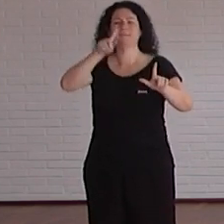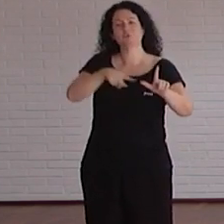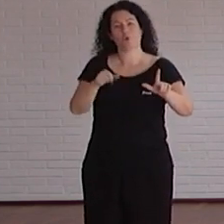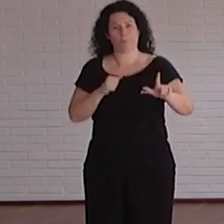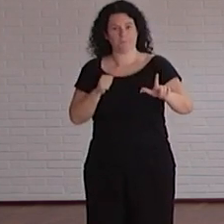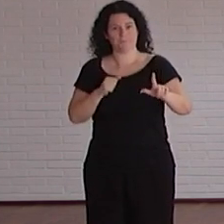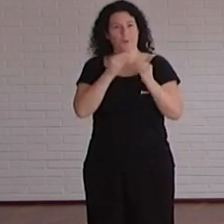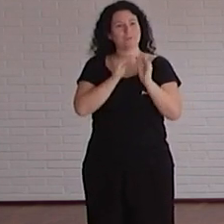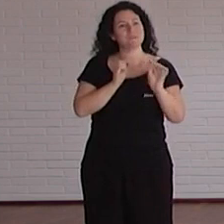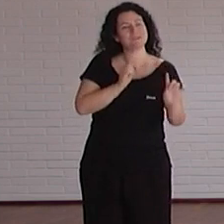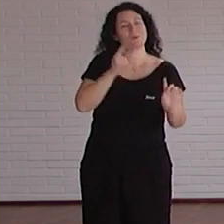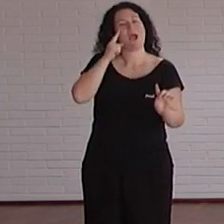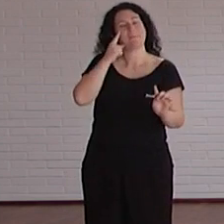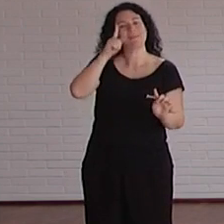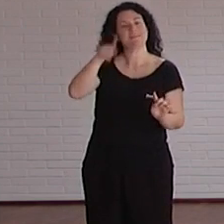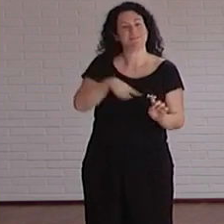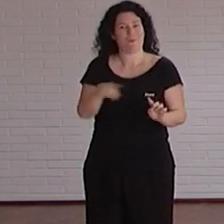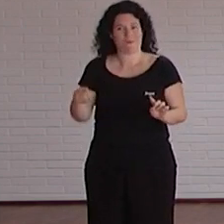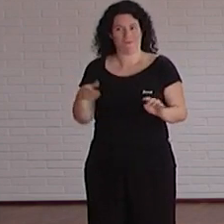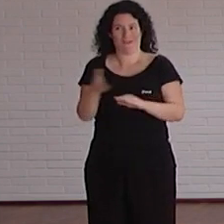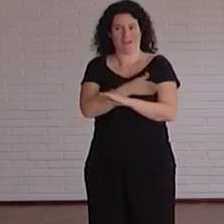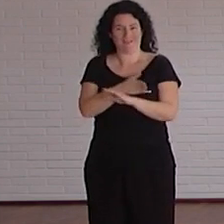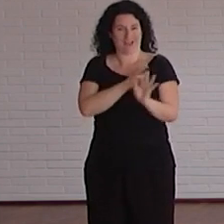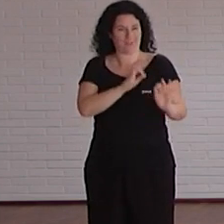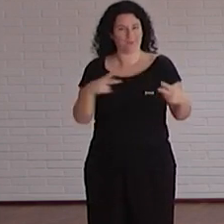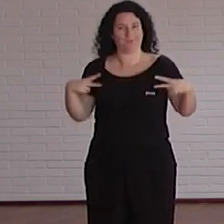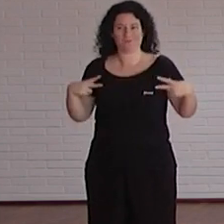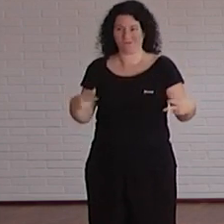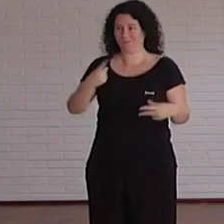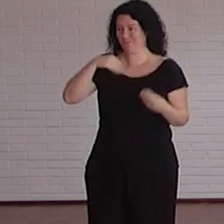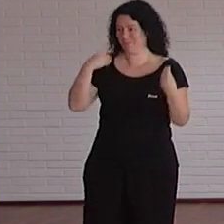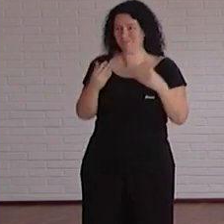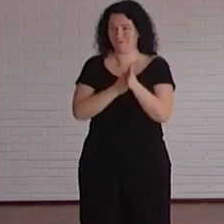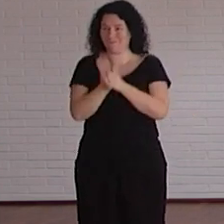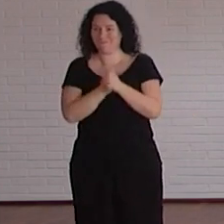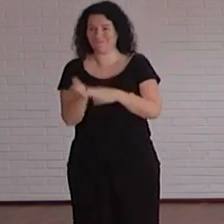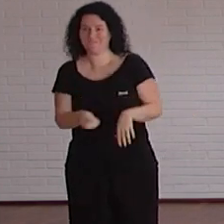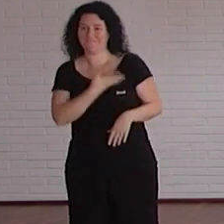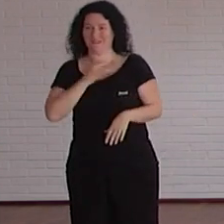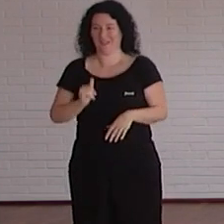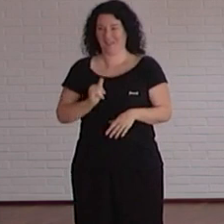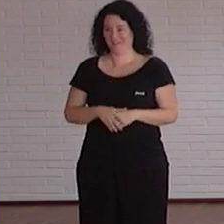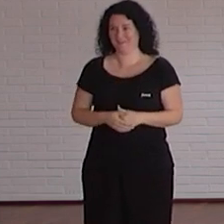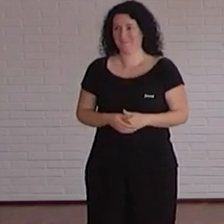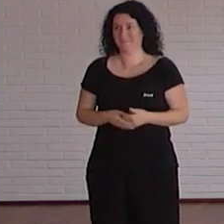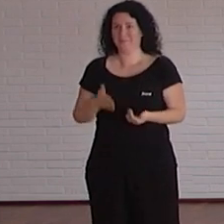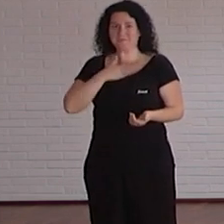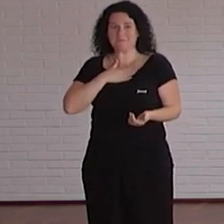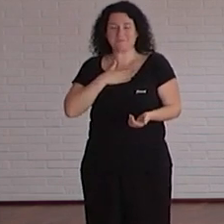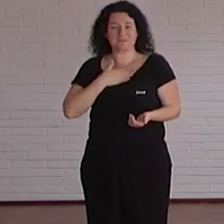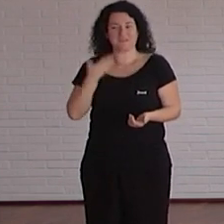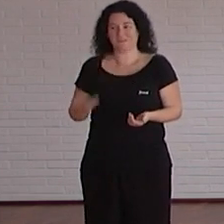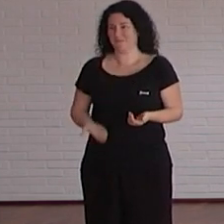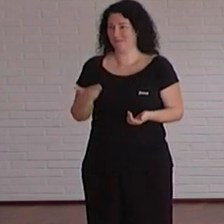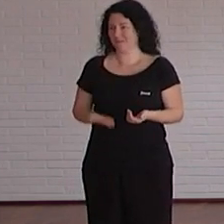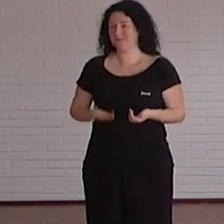hacer esta a ver si al pasar el comprobador no nos sale nada hizo que nosotros mismos nos fuéramos motivando y la verdad es que no sé me parece una herramienta